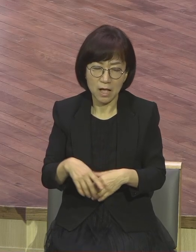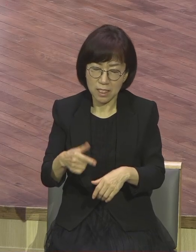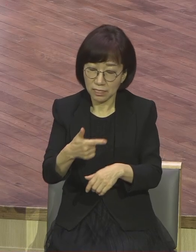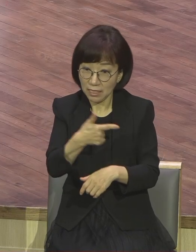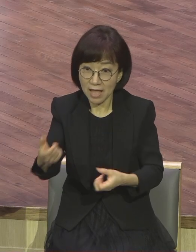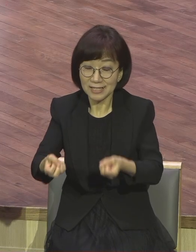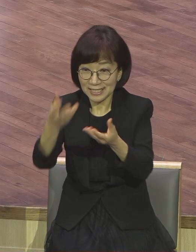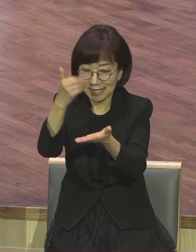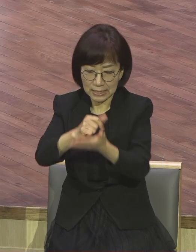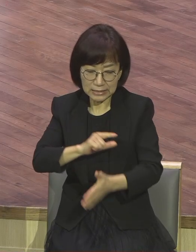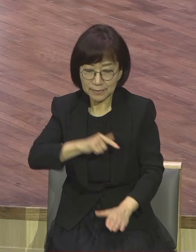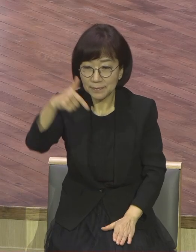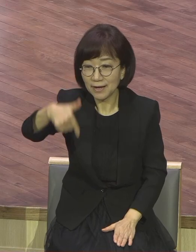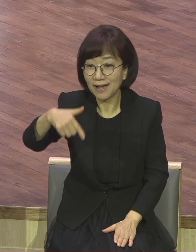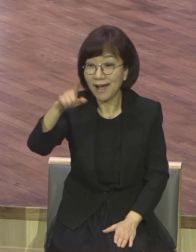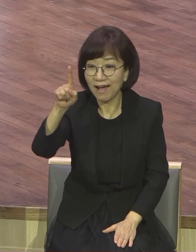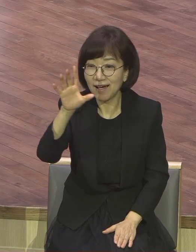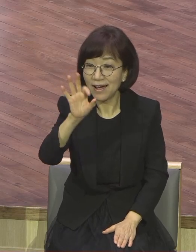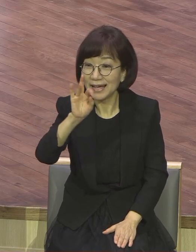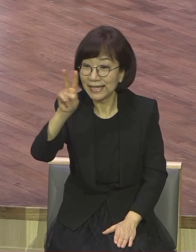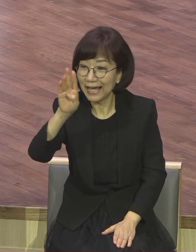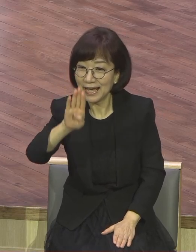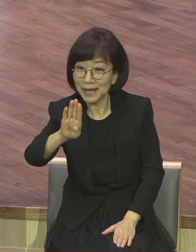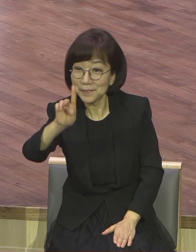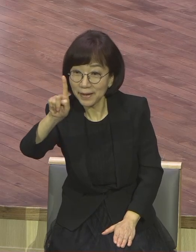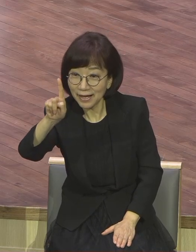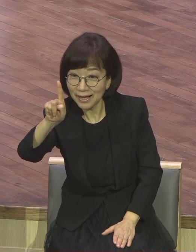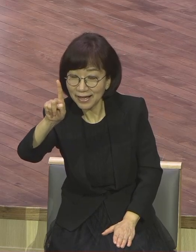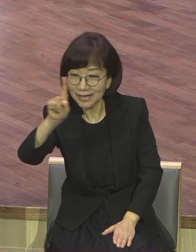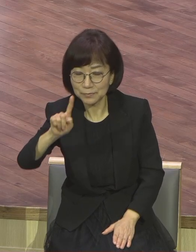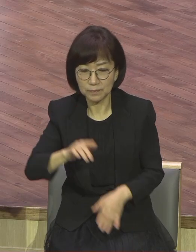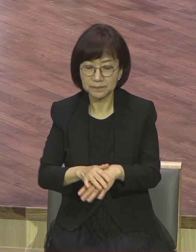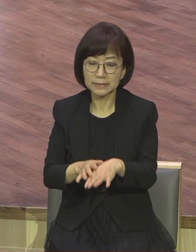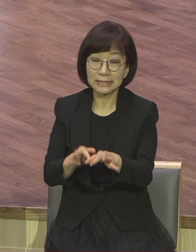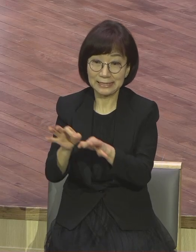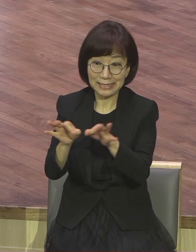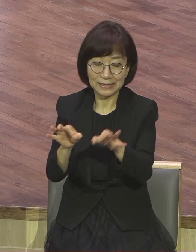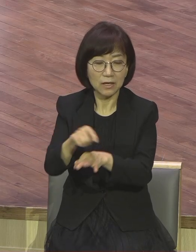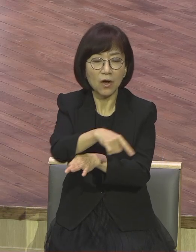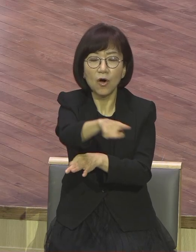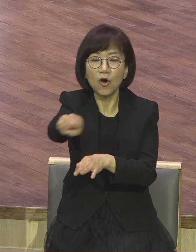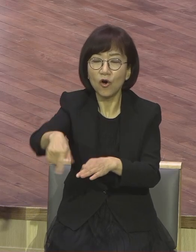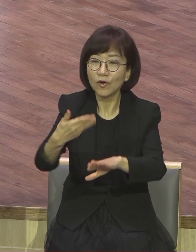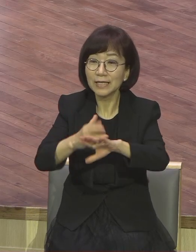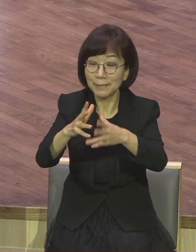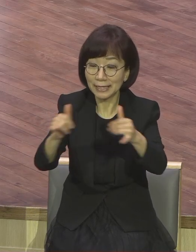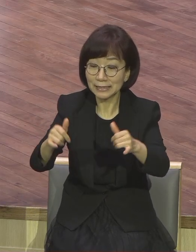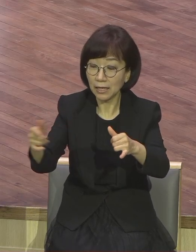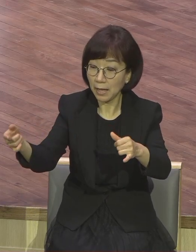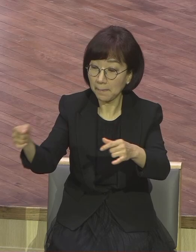가야바. 대제사장 가야바는 장사꾼들을 이방인의 떨에 들어오도록 허락해 주었어요.